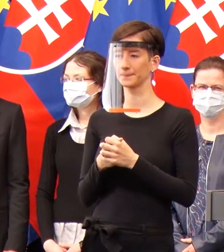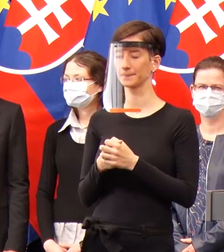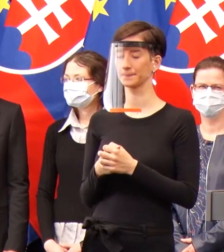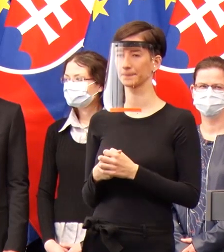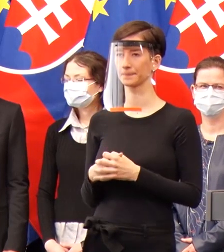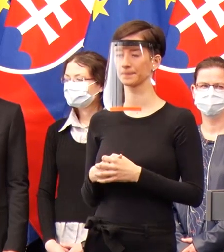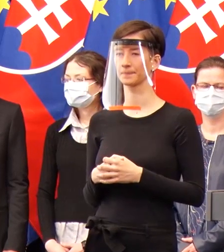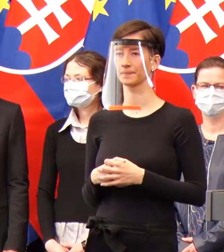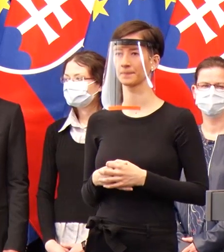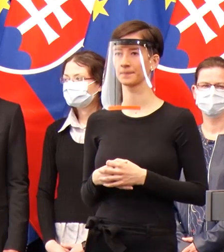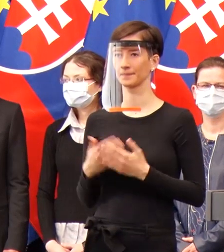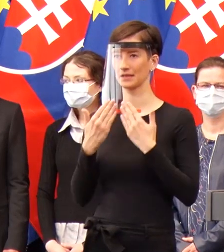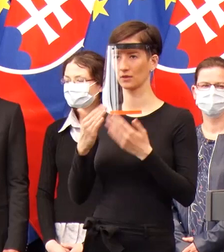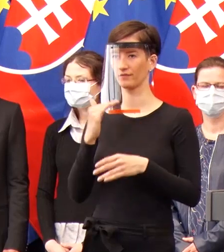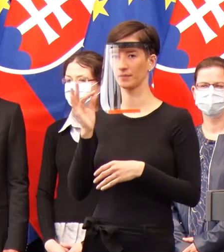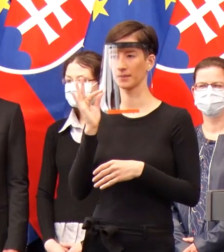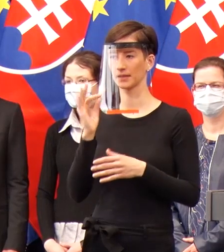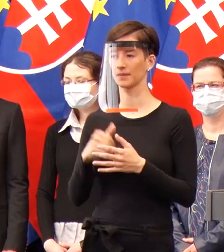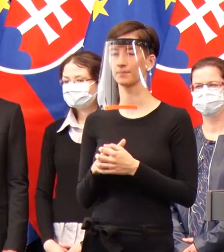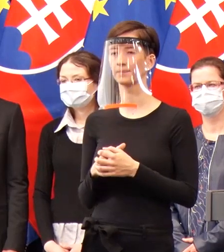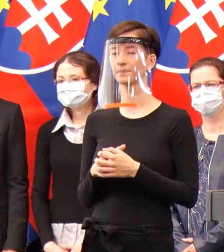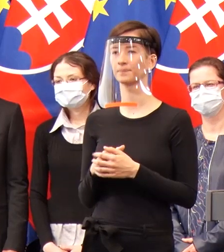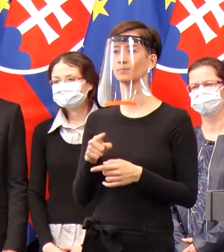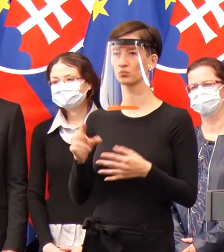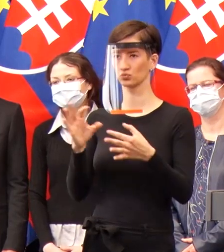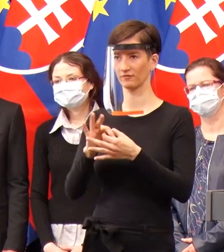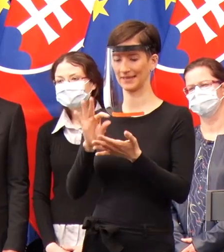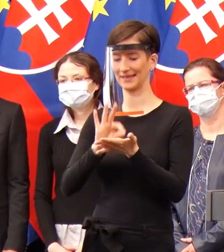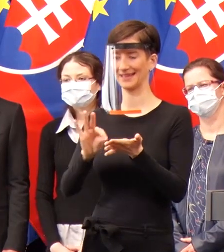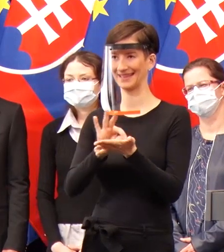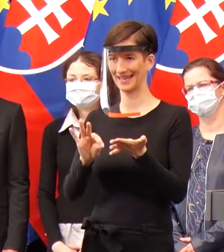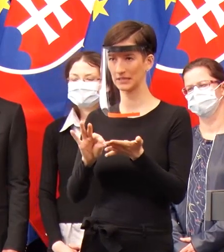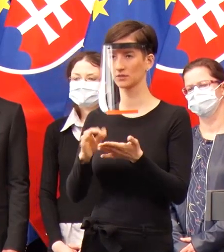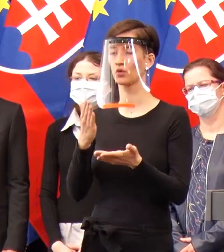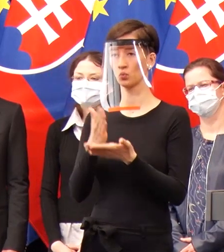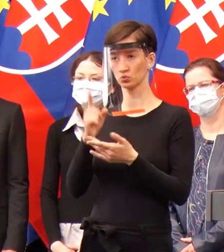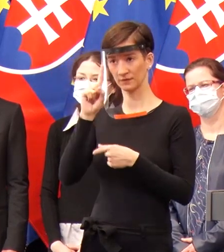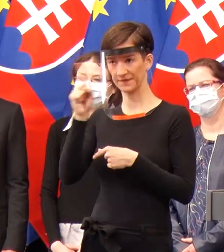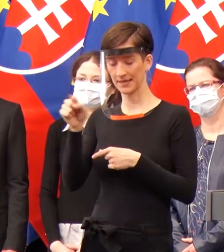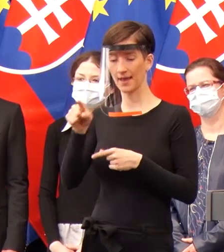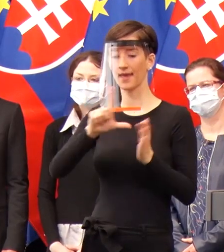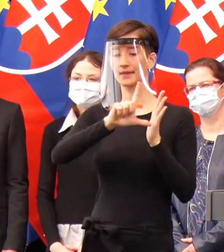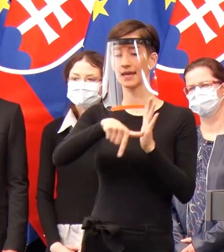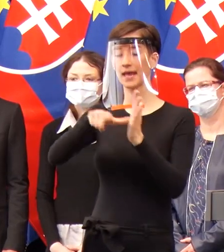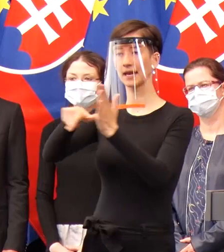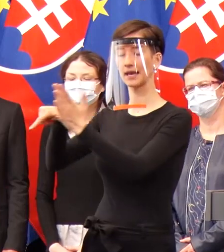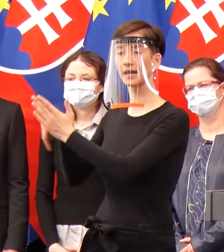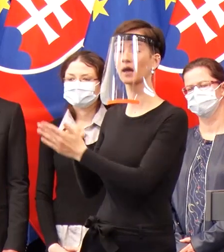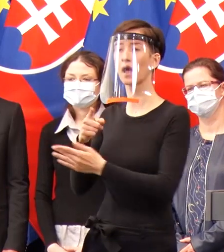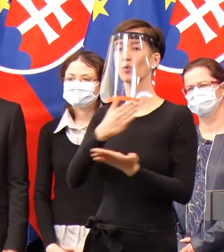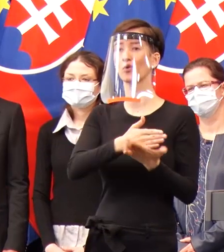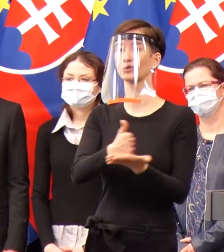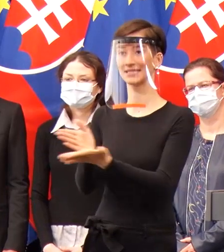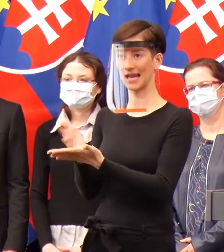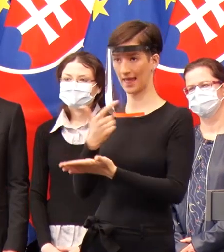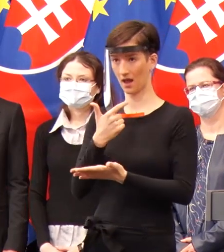nakazených. Ďakujem veľmi pekne. Čo sa týka testov, je známe ich pre rozdelenie na kraje, prípadne do nemocnic a budú